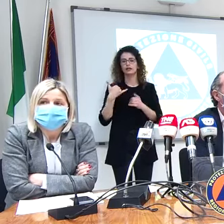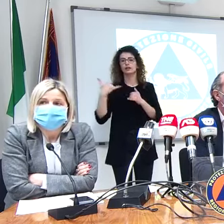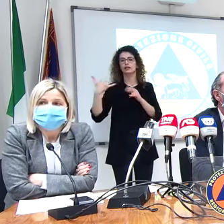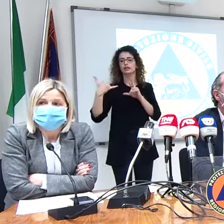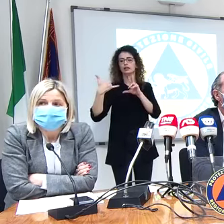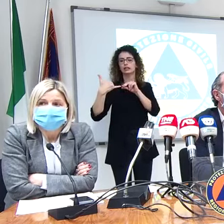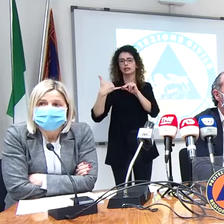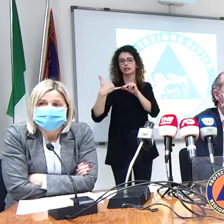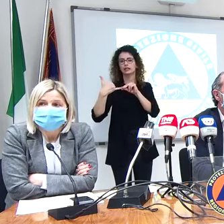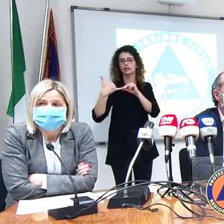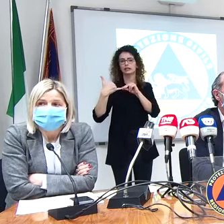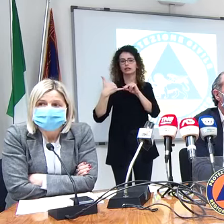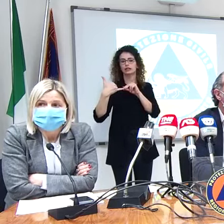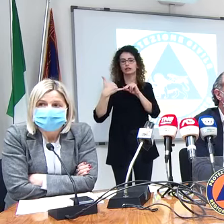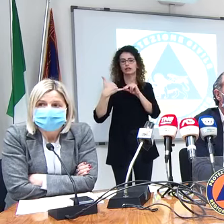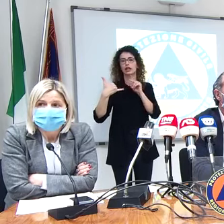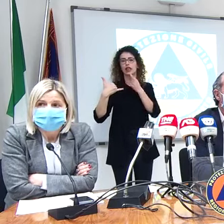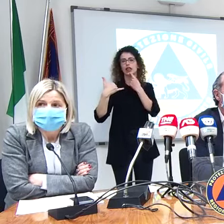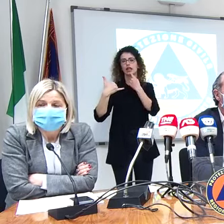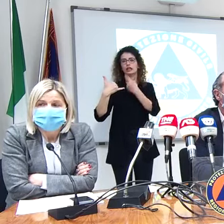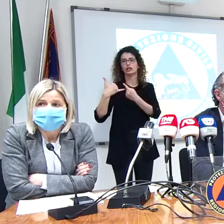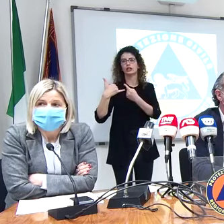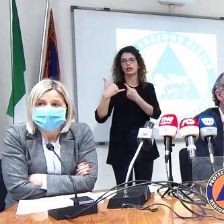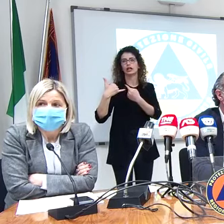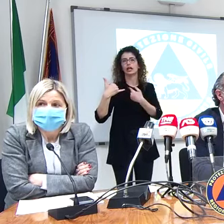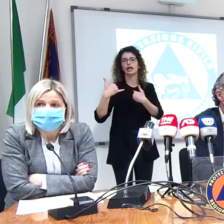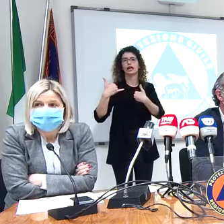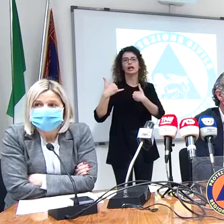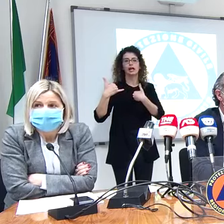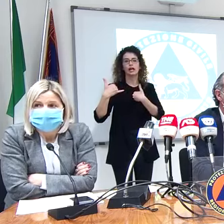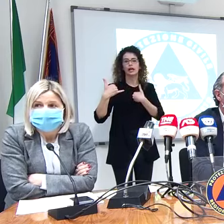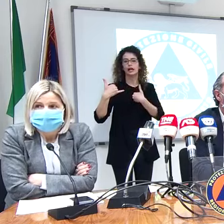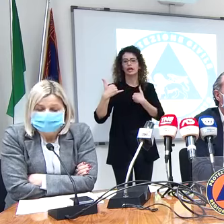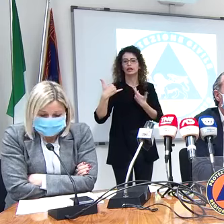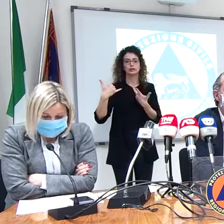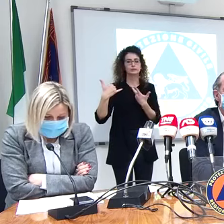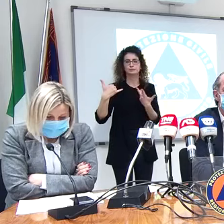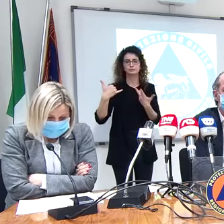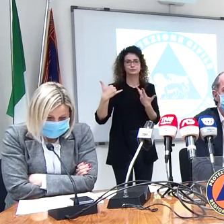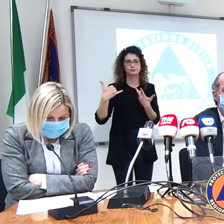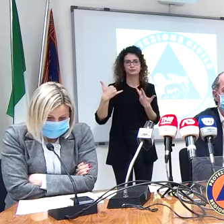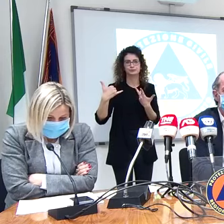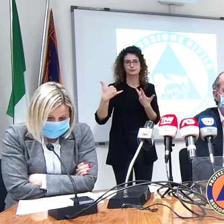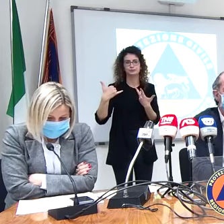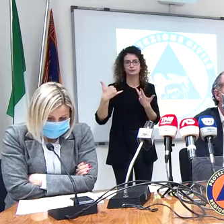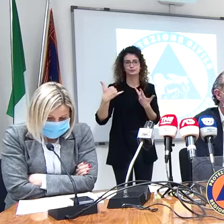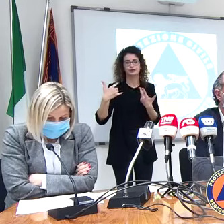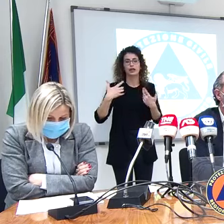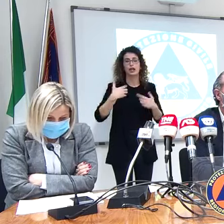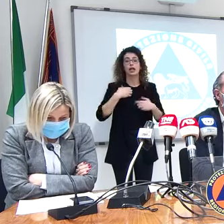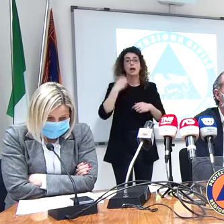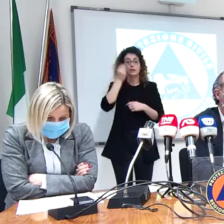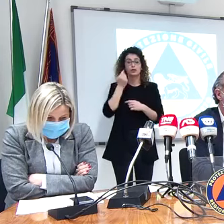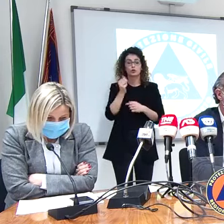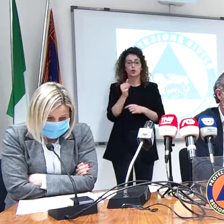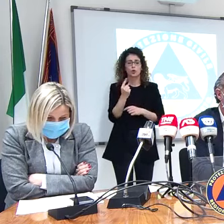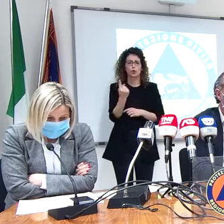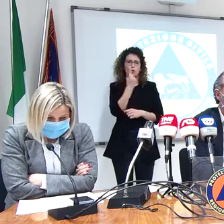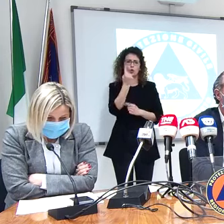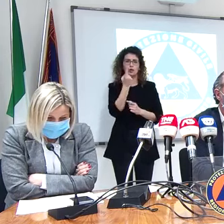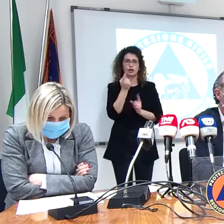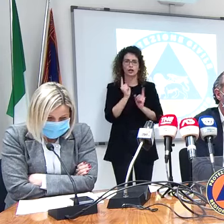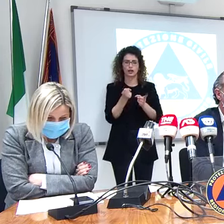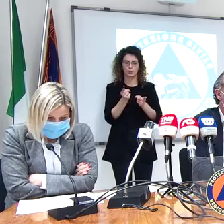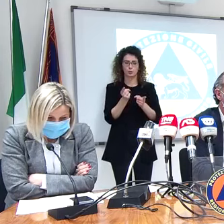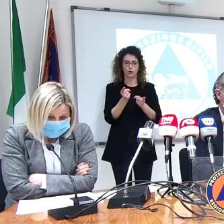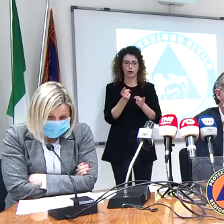una persona che dice non riesce a sistemare la roba io penso che l'unica soluzione resti a quel punto e